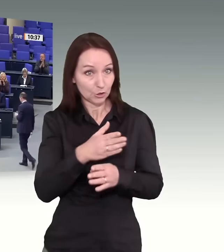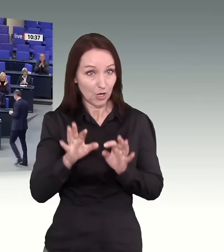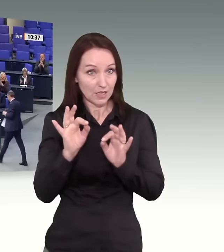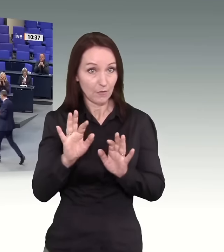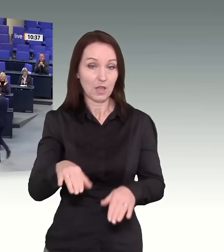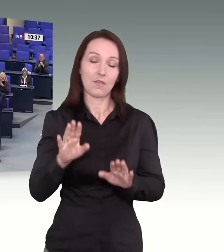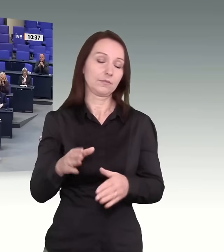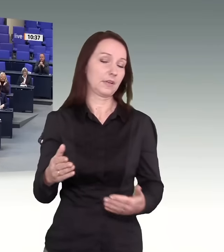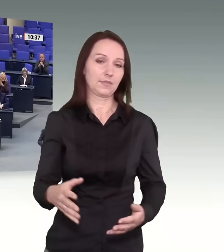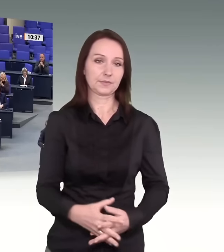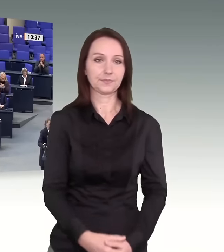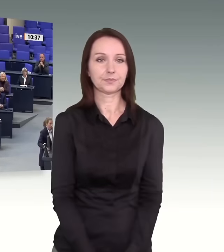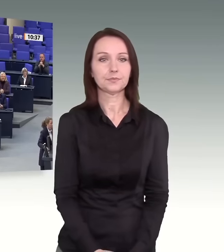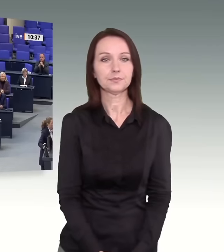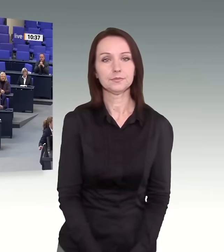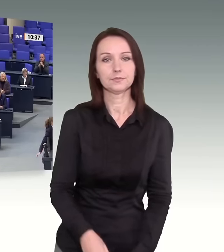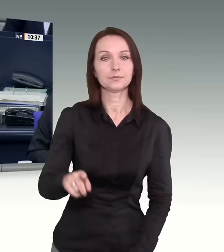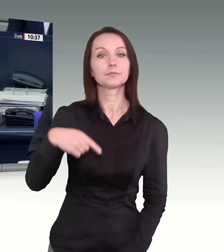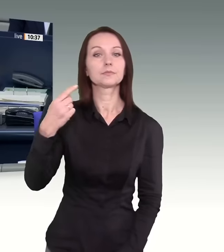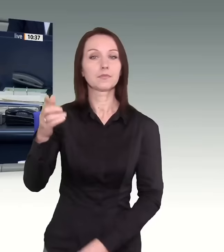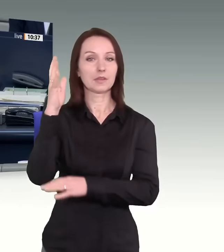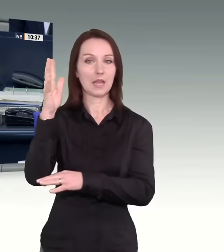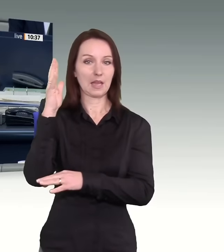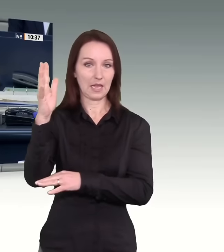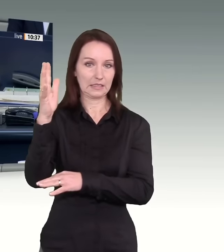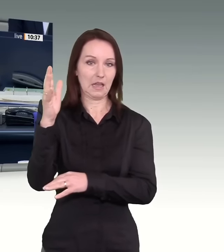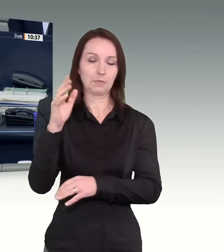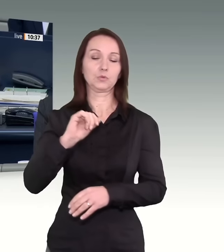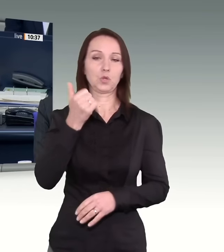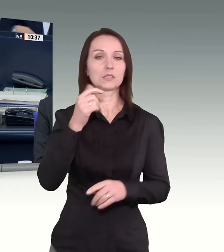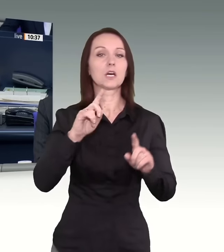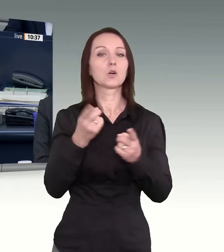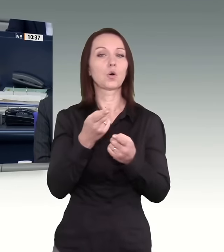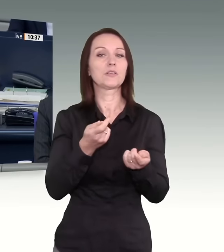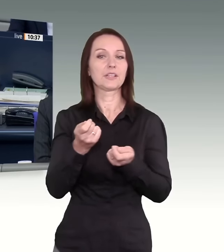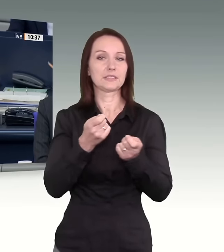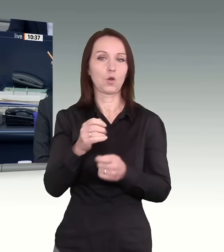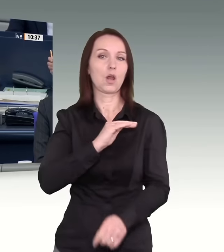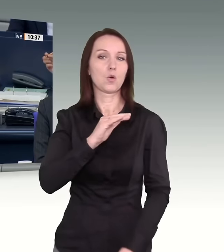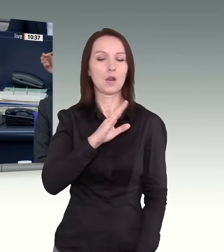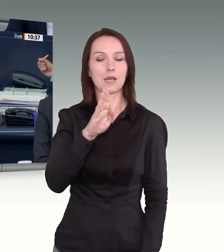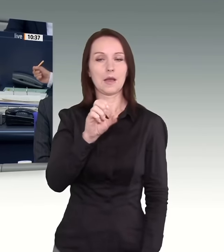Bevor ich die nächste Rednerin aufrufe, hat das Wort zu einer Kurzintervention der Kollege Bzierske.